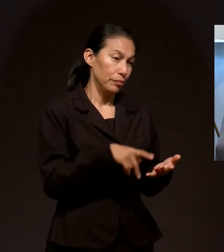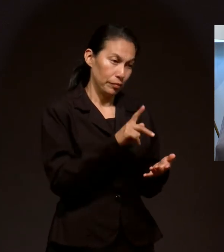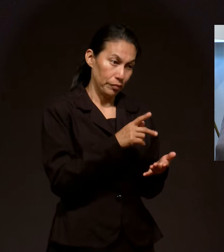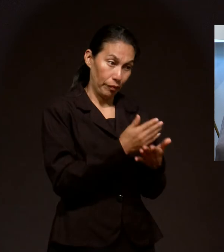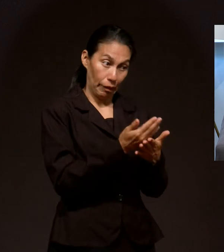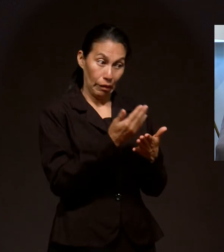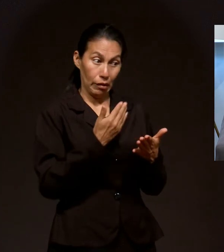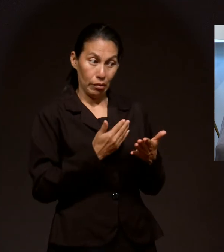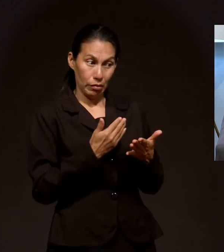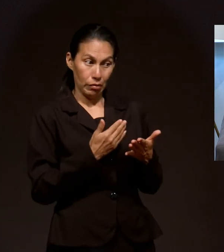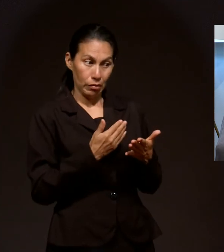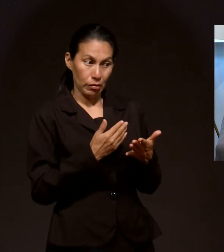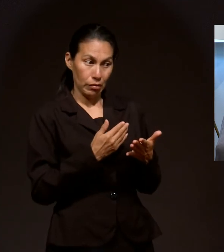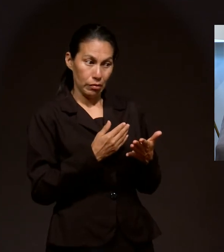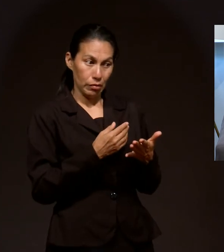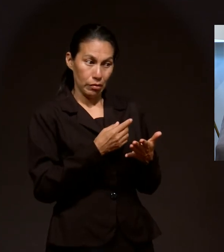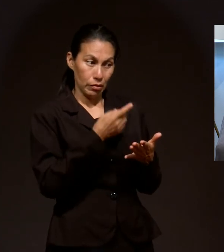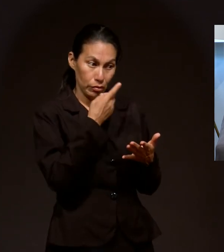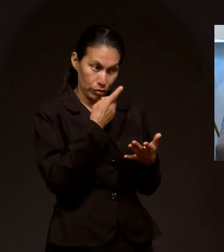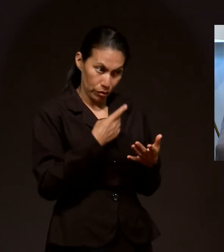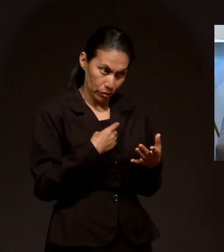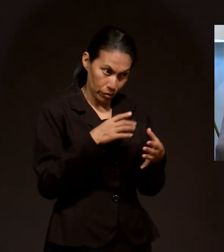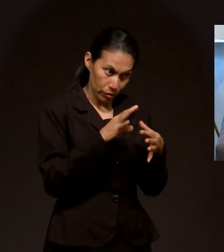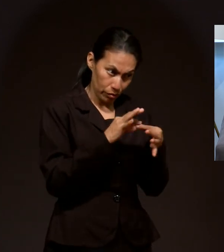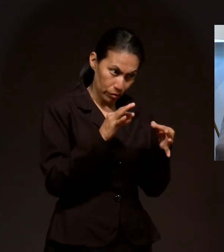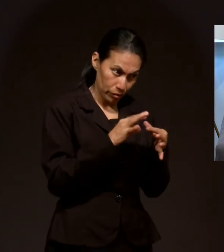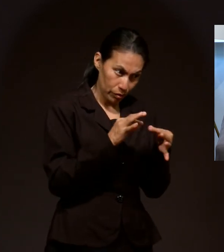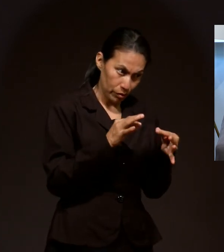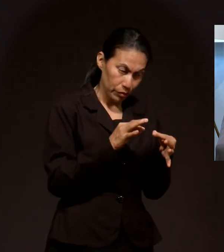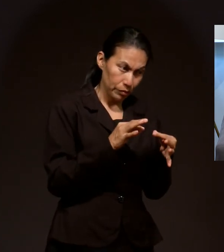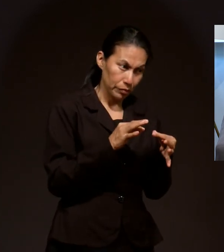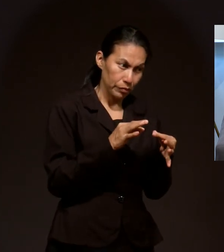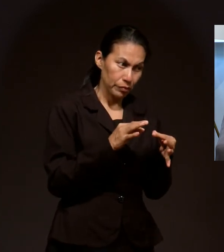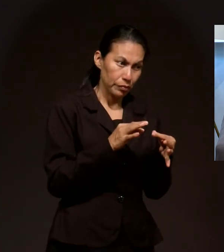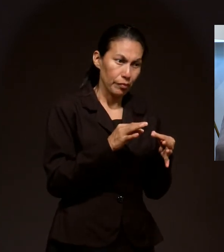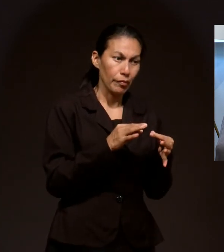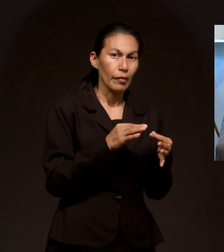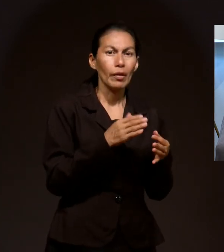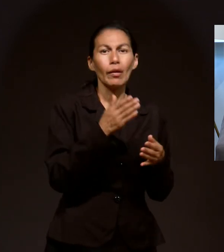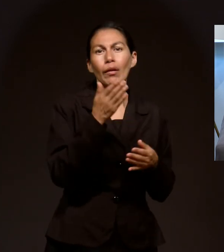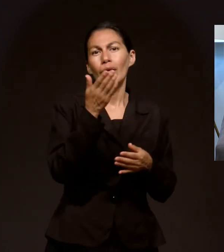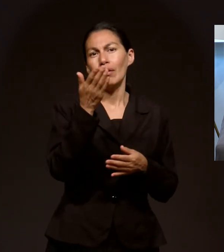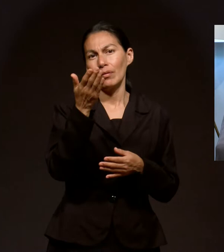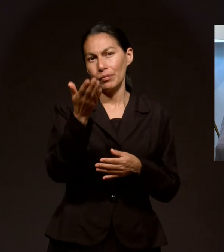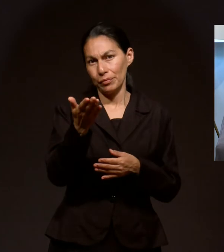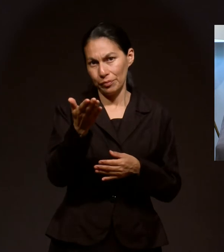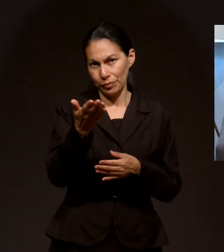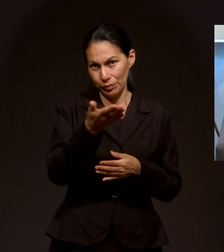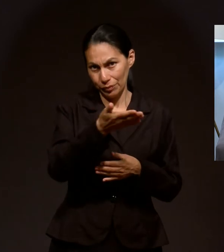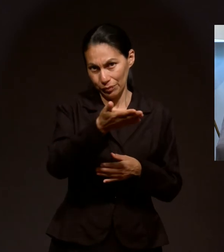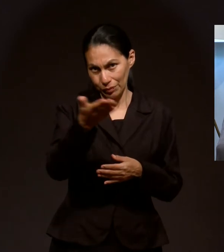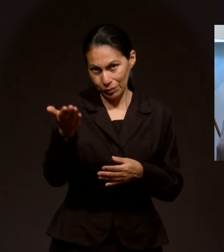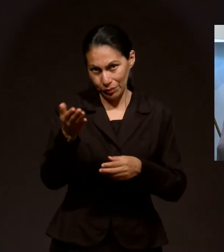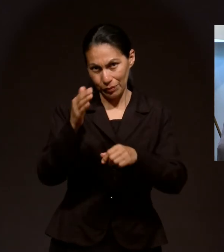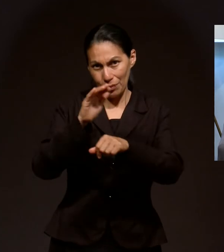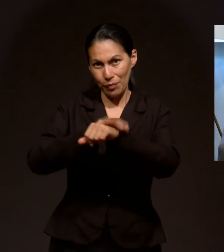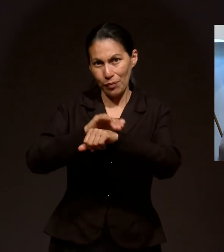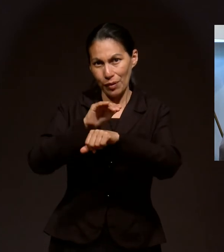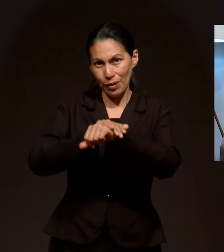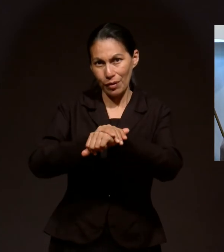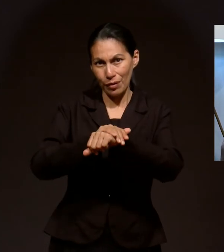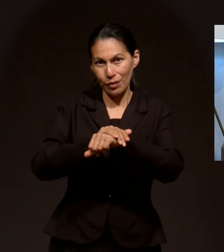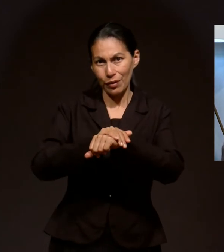antes de que tú nos expliques esta anécdota tuya, voy a invitar a todos